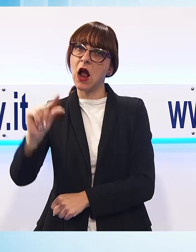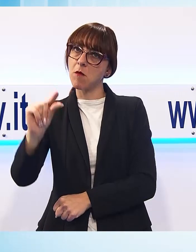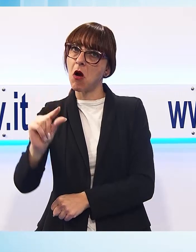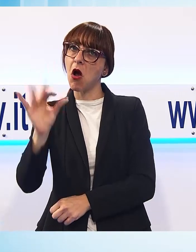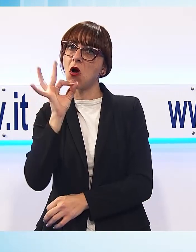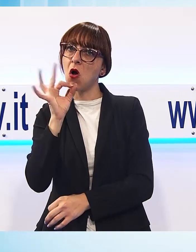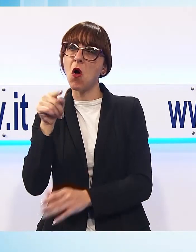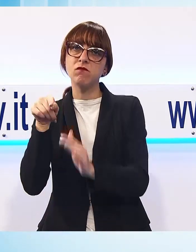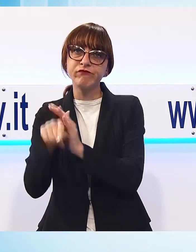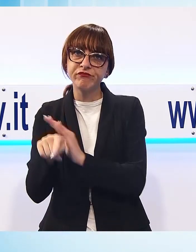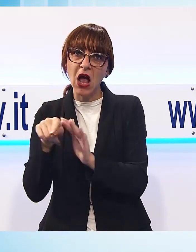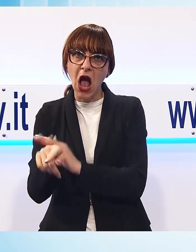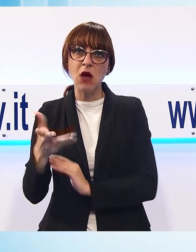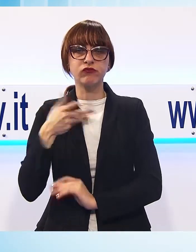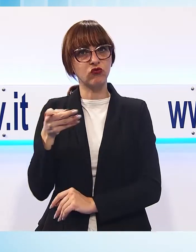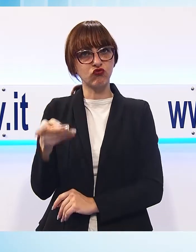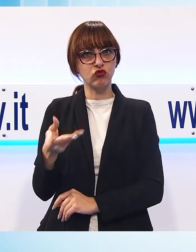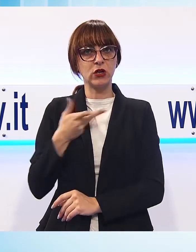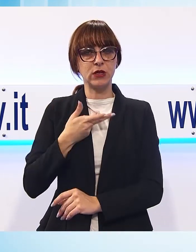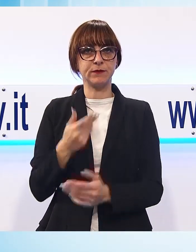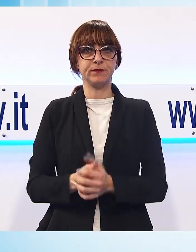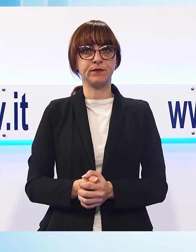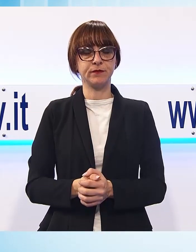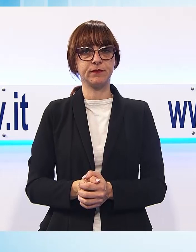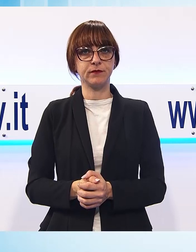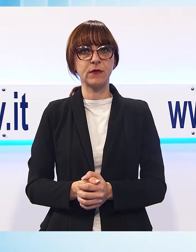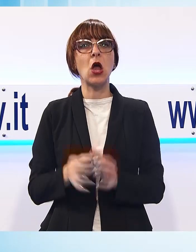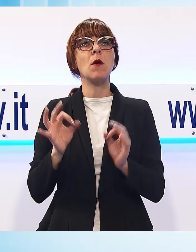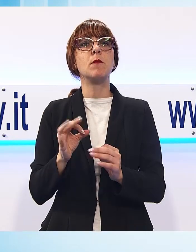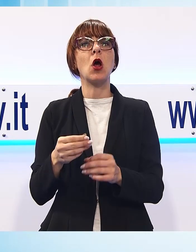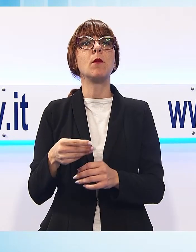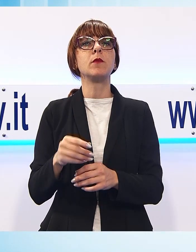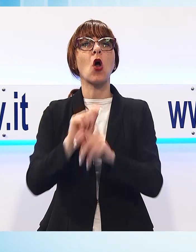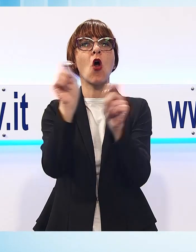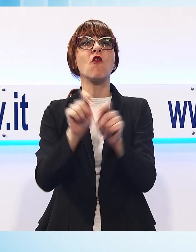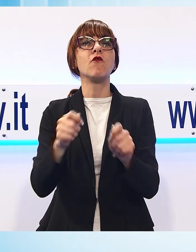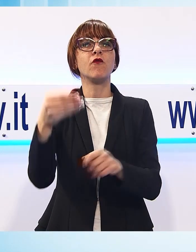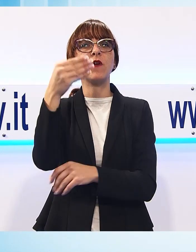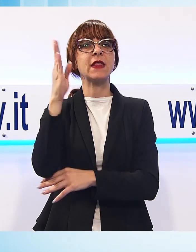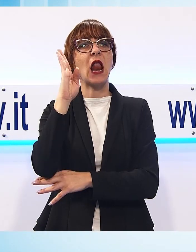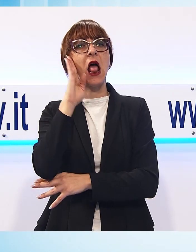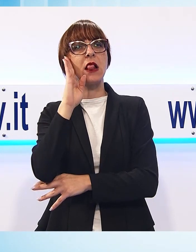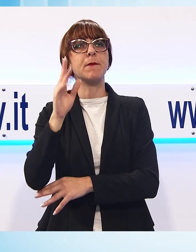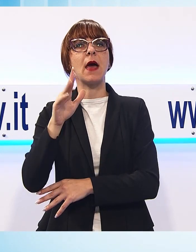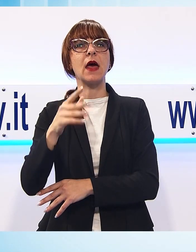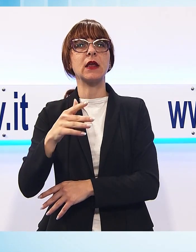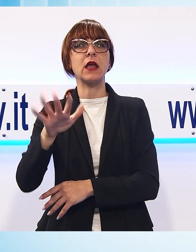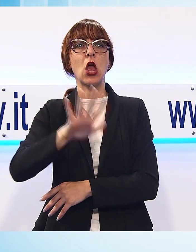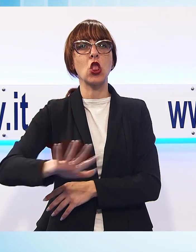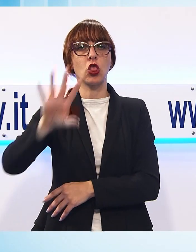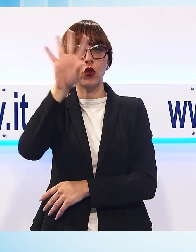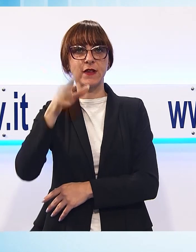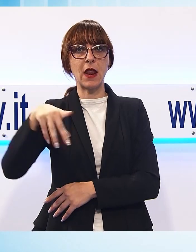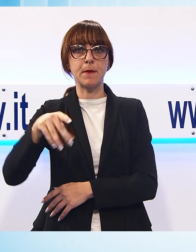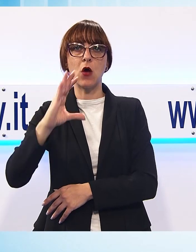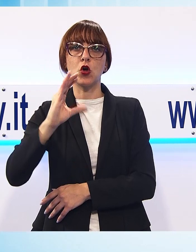costante della stagione estiva. Lo conferma anche il numero uno di federalberghi in Toscana, Paolo Corchia. Io credo che il fenomeno sia soprattutto